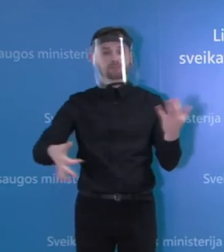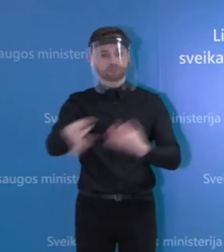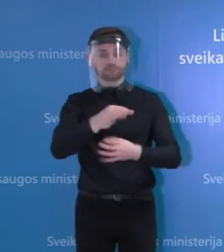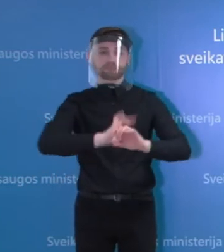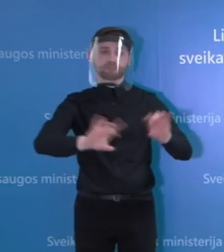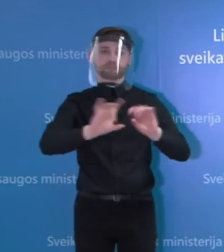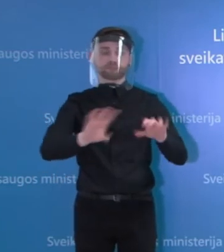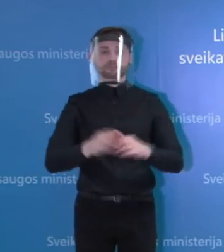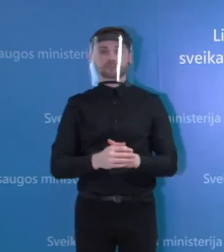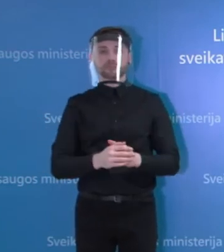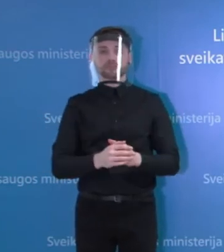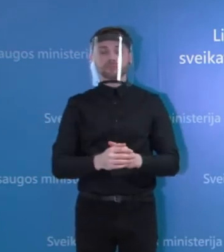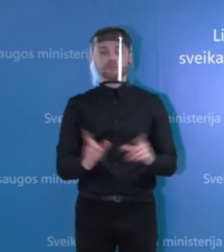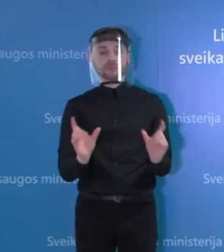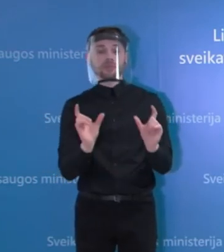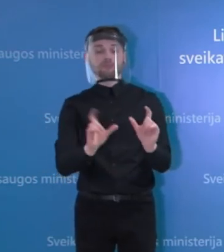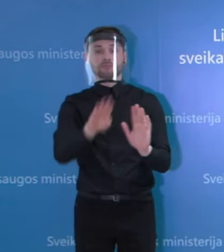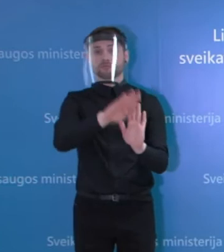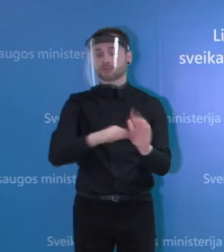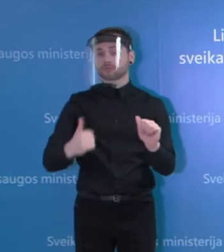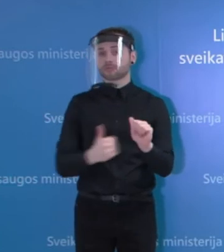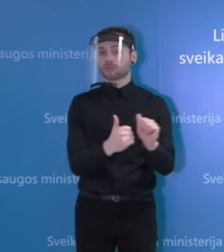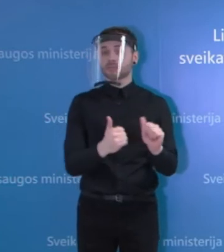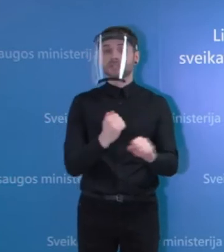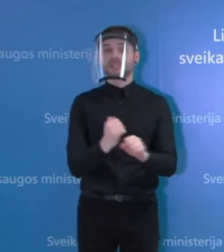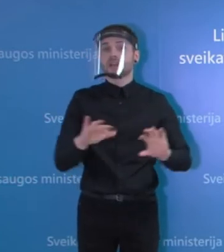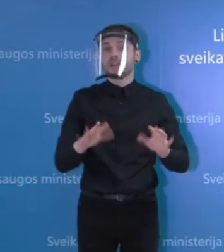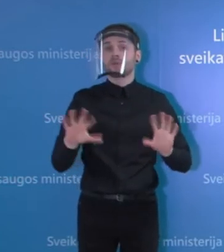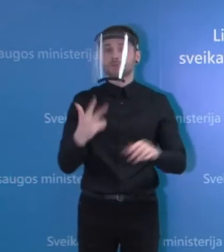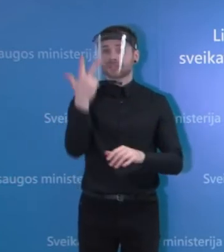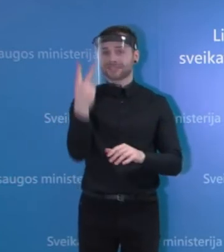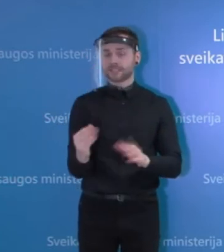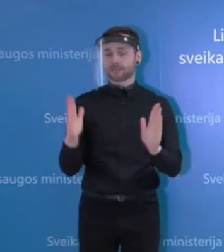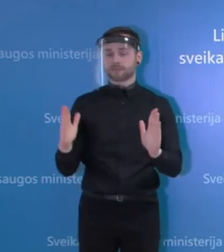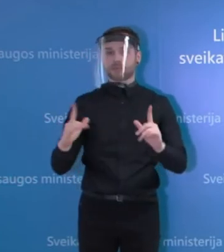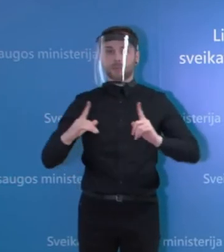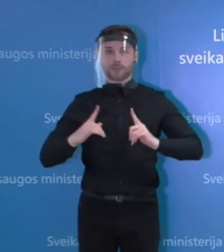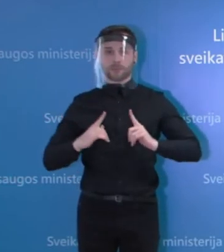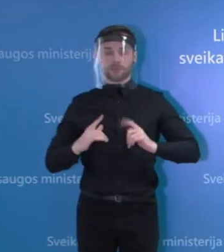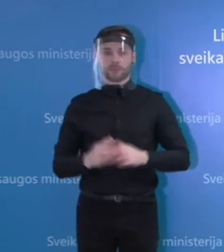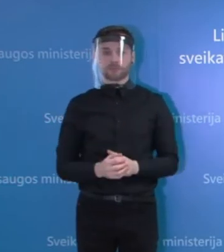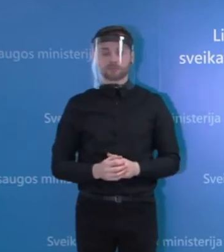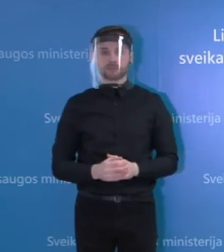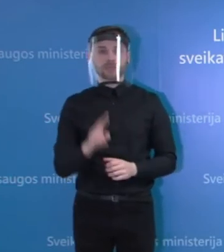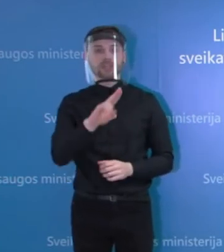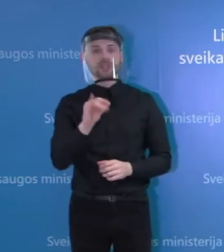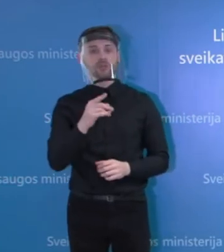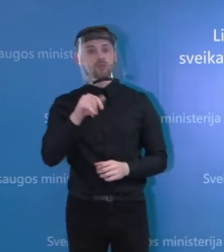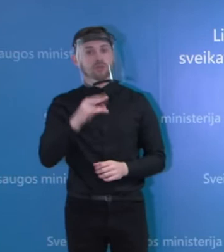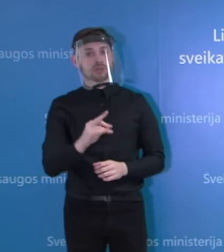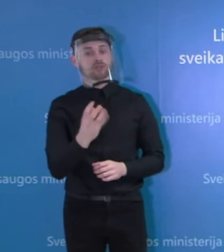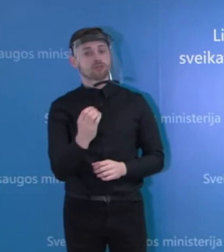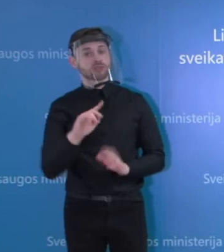režimo reikėtų laikytis tą ilgąjį savaitgalį, kol kas tikrai nedryščiau spėliuot. Žiedų, ne dar būtų